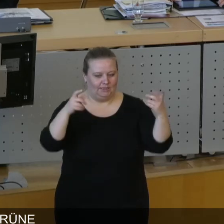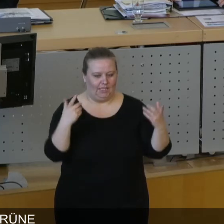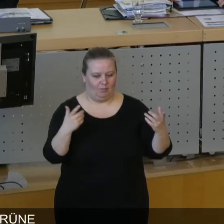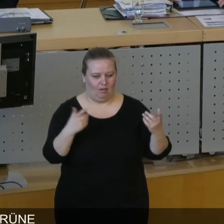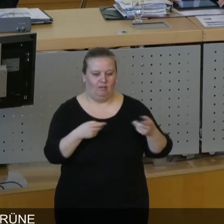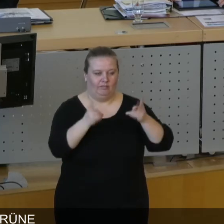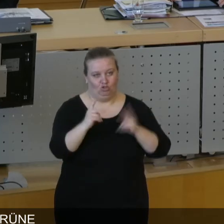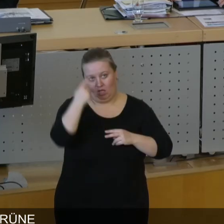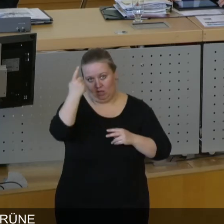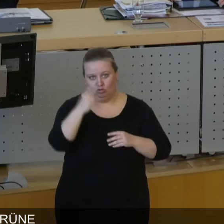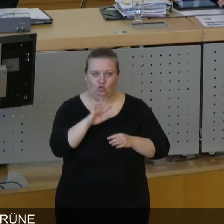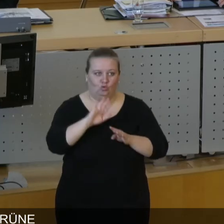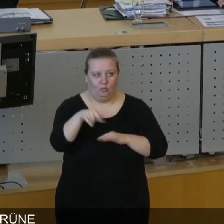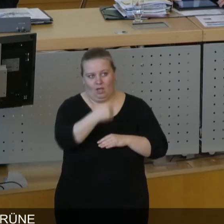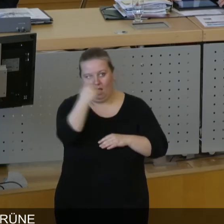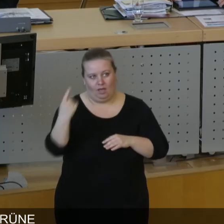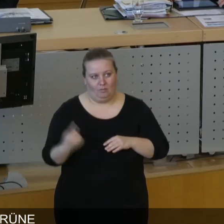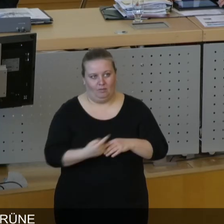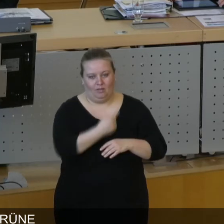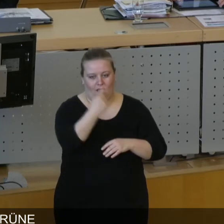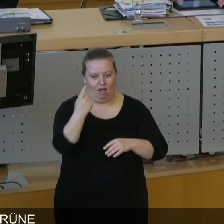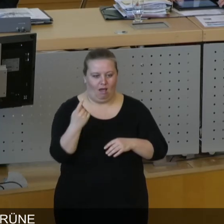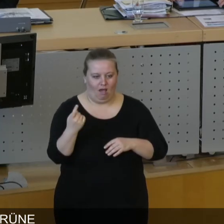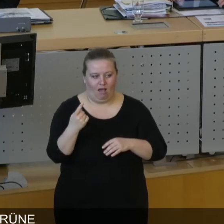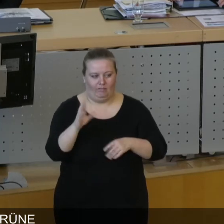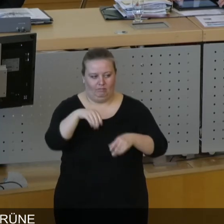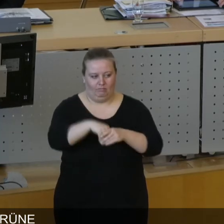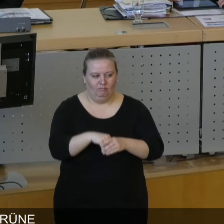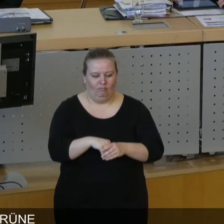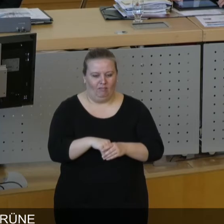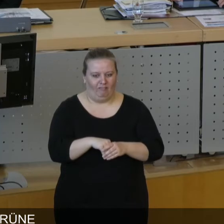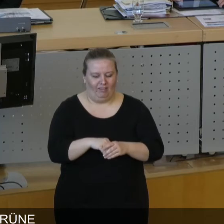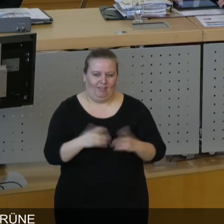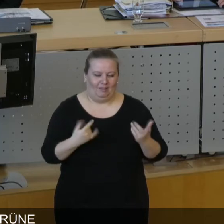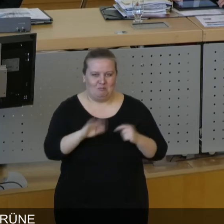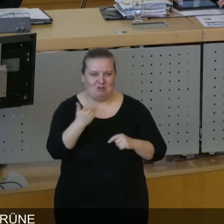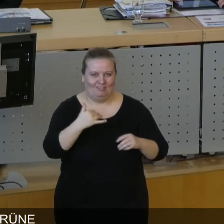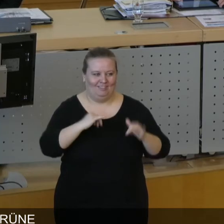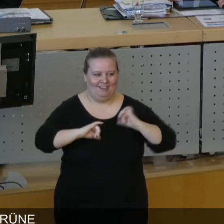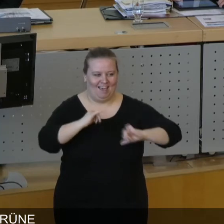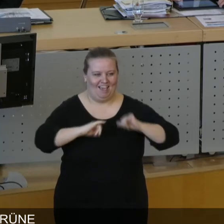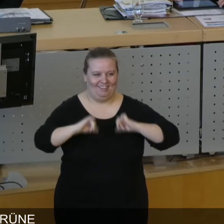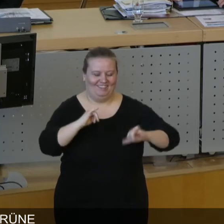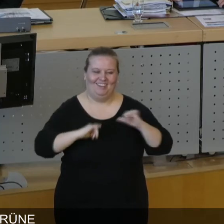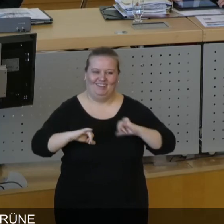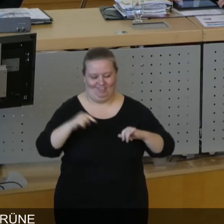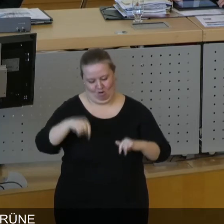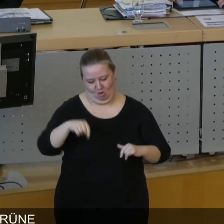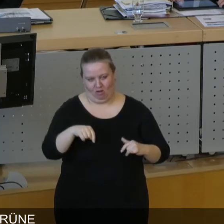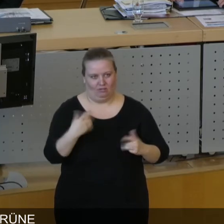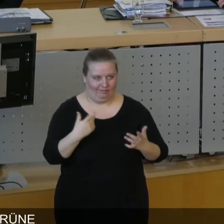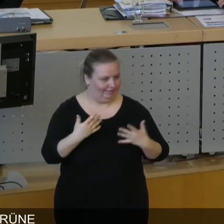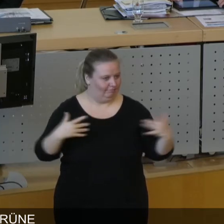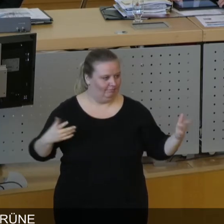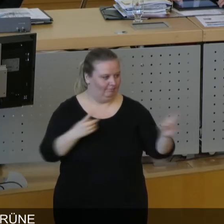dem sich der Stadtrat schon seit über einem Jahr in seinen Gremien befasst. Leider kommt es heute erst dazu, dass wir uns auch hier im